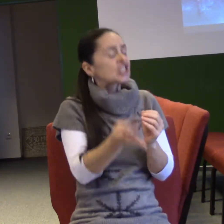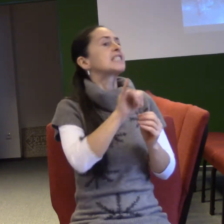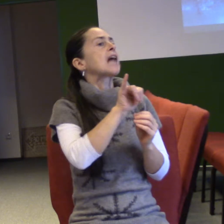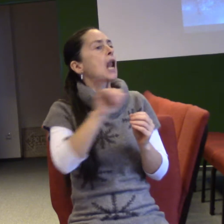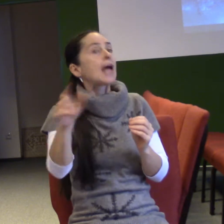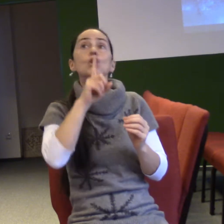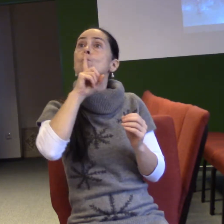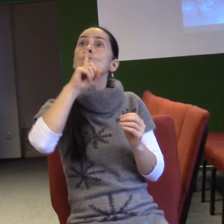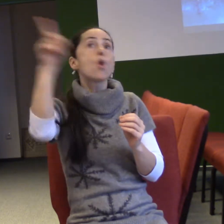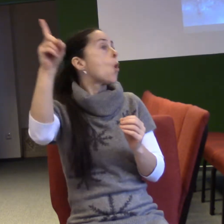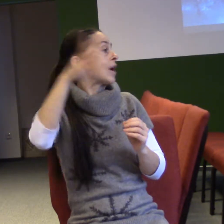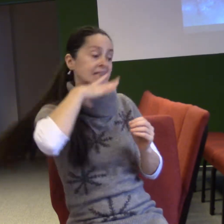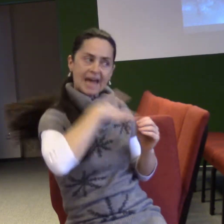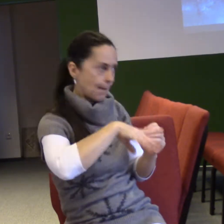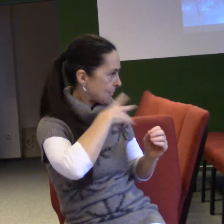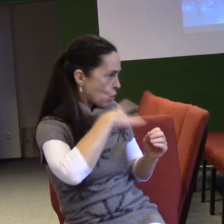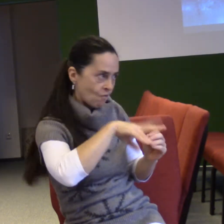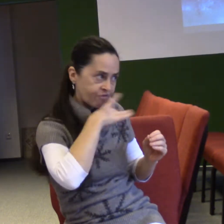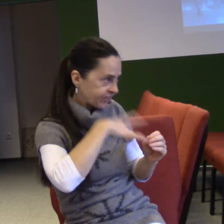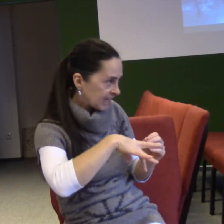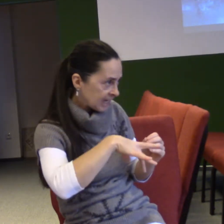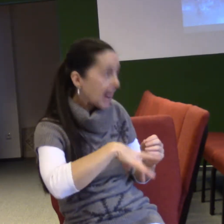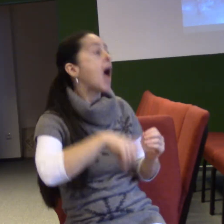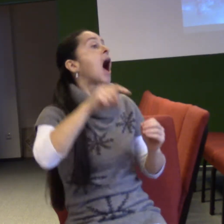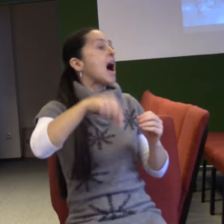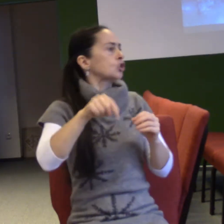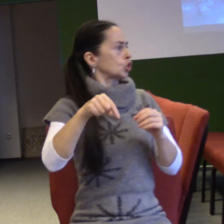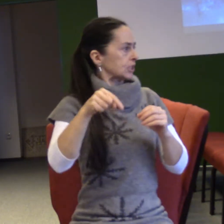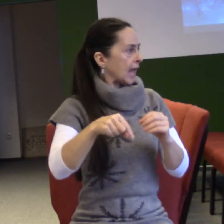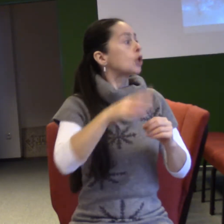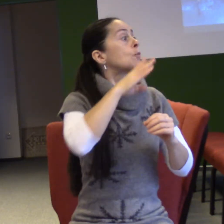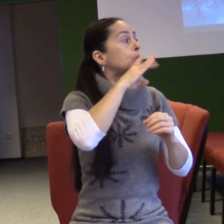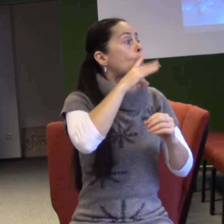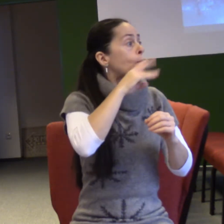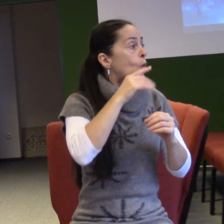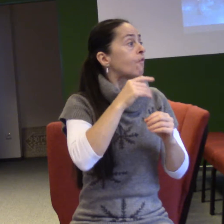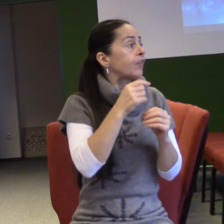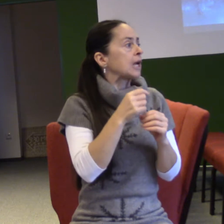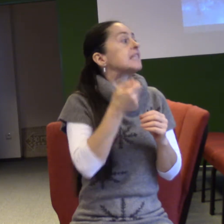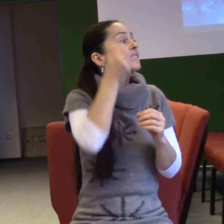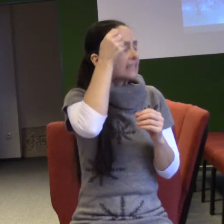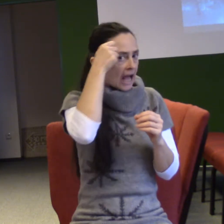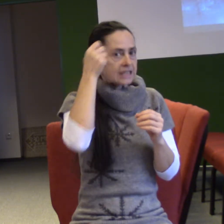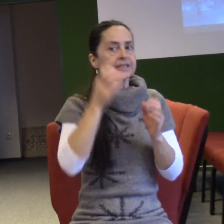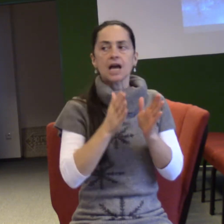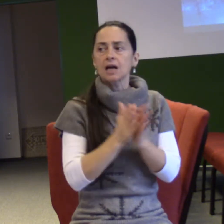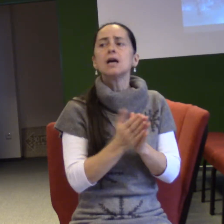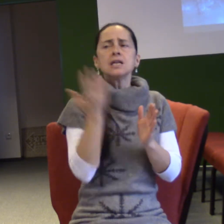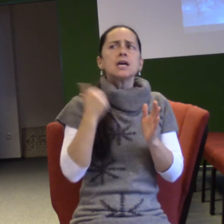Poslední proroctví, které zaznělo od nějakého proroka na zemi, bylo shodou okolností taky skrze starozákonního proroka Zachariáše. A od té